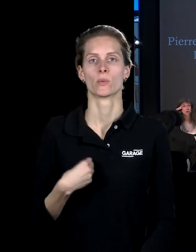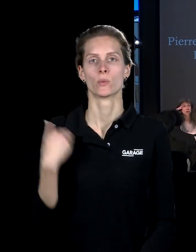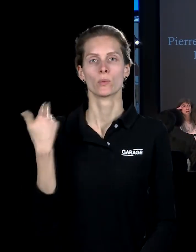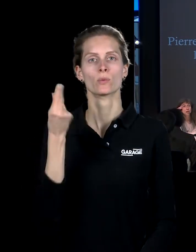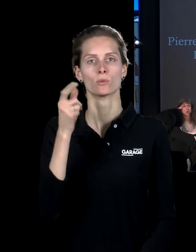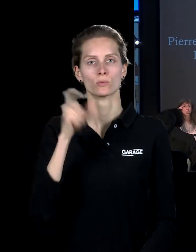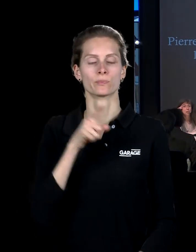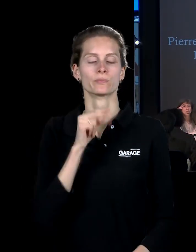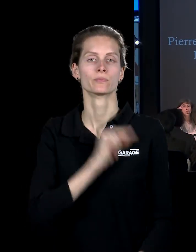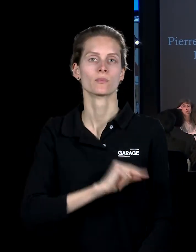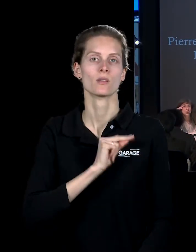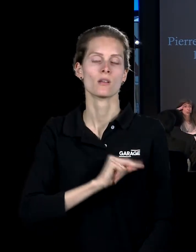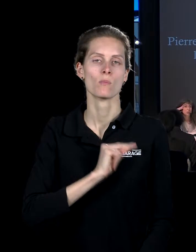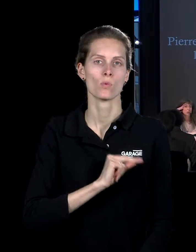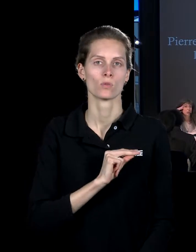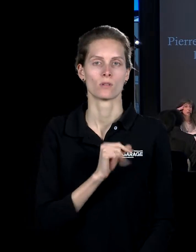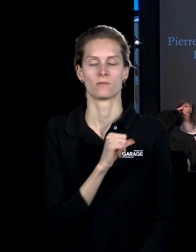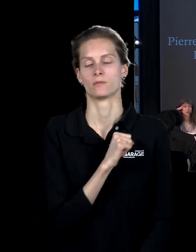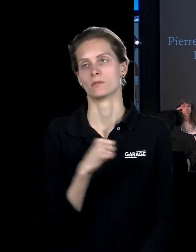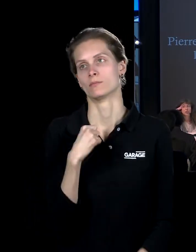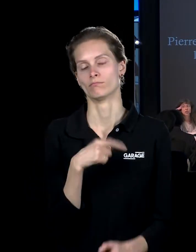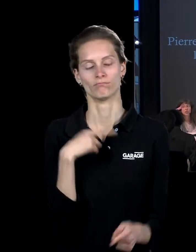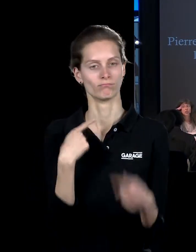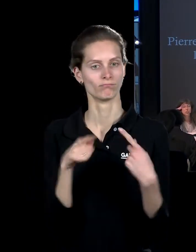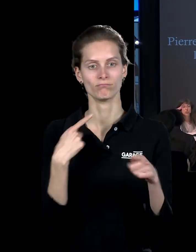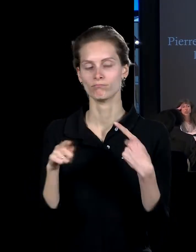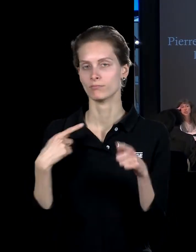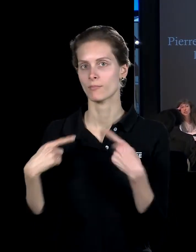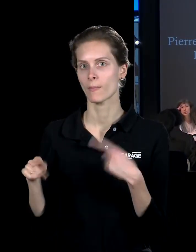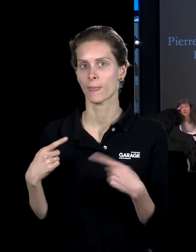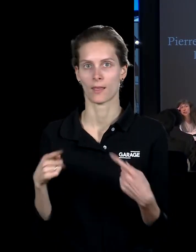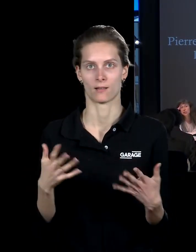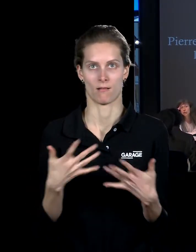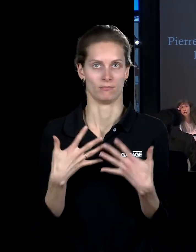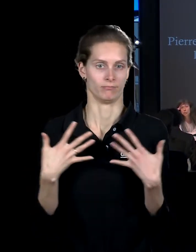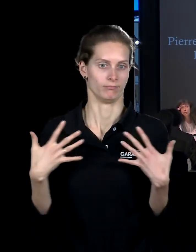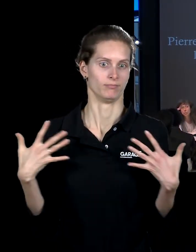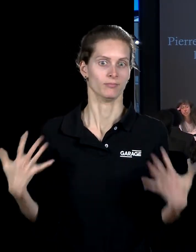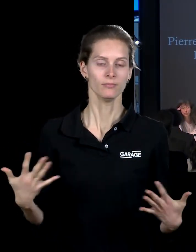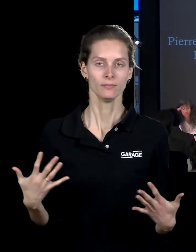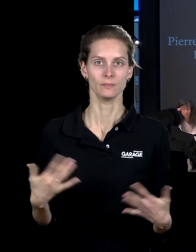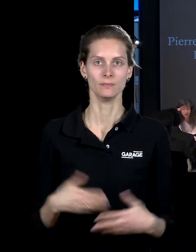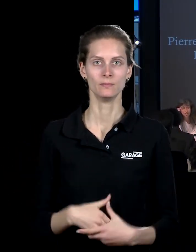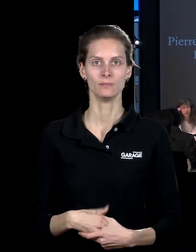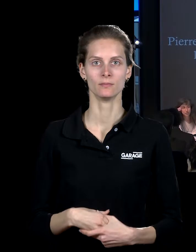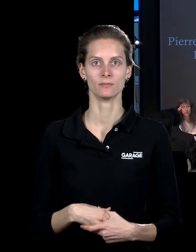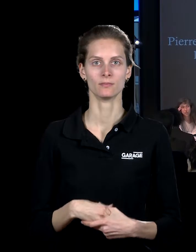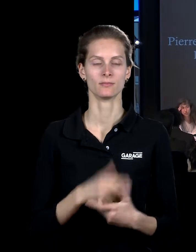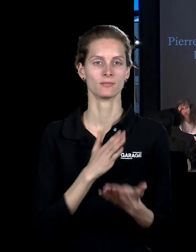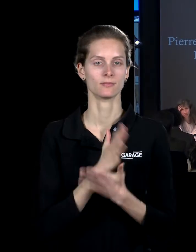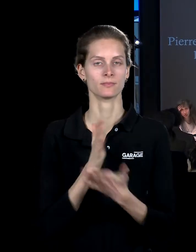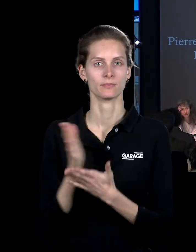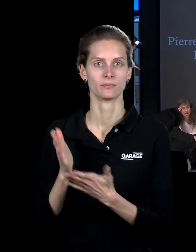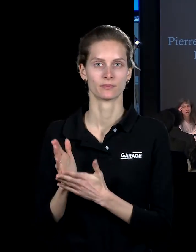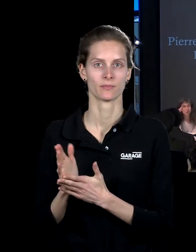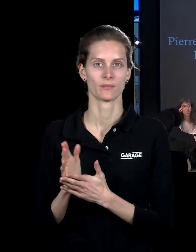работающий в самых разных, как бы никак не соотносящихся с собой жанрах, в том